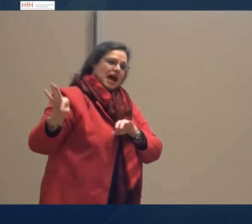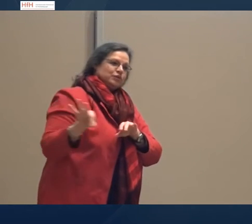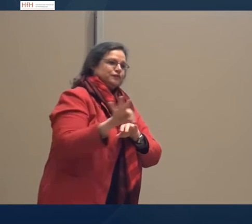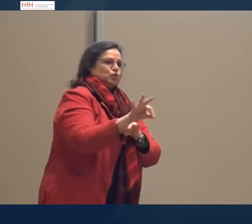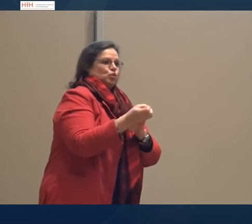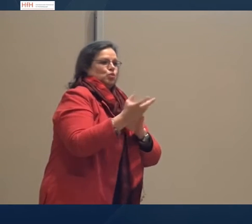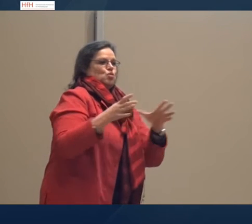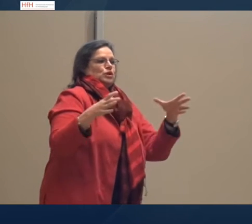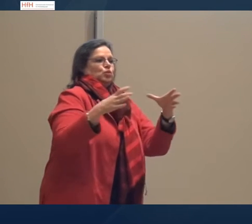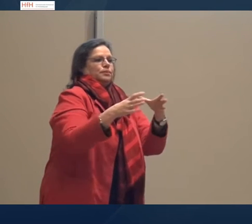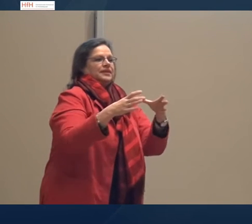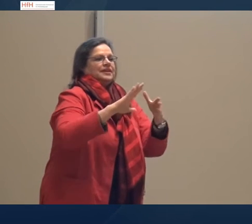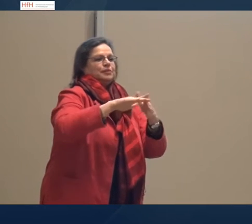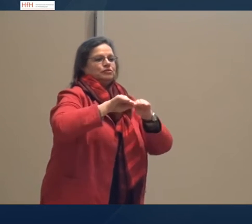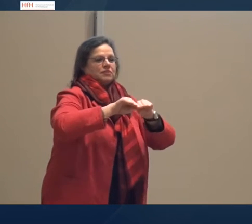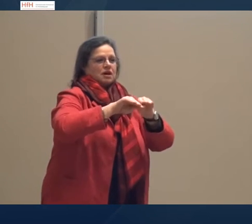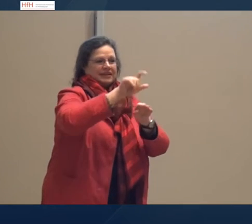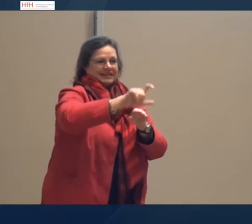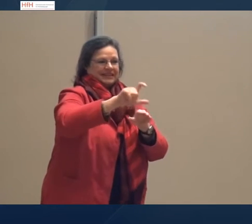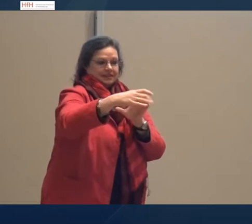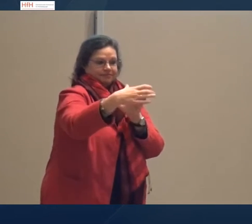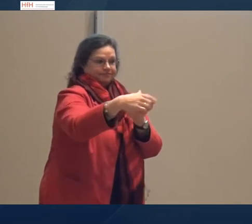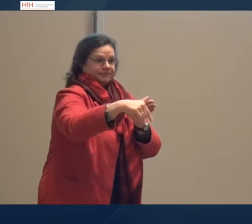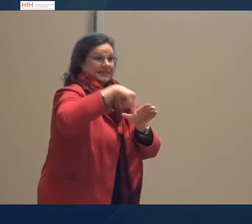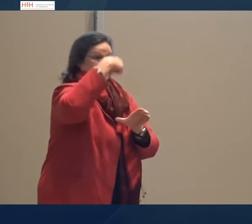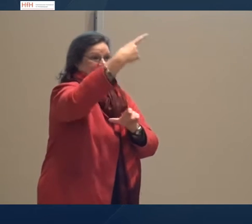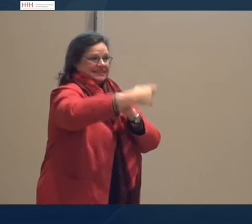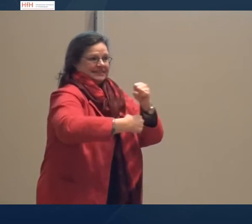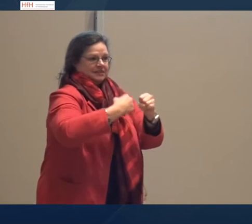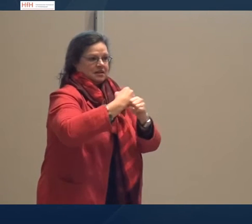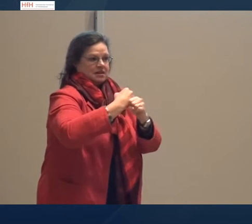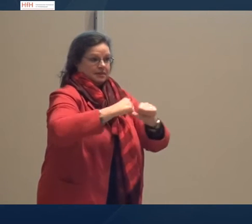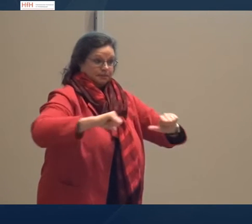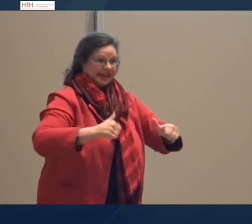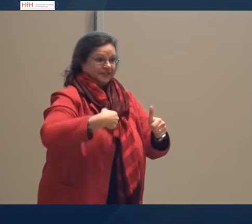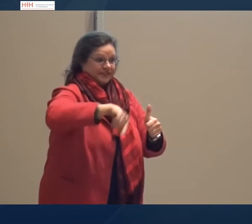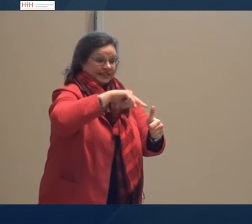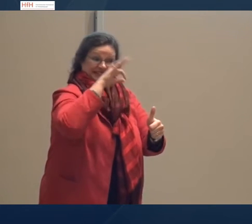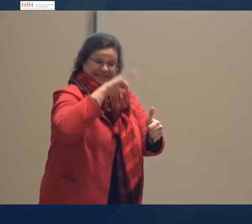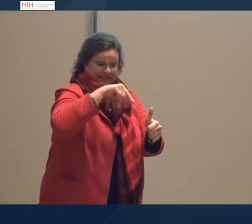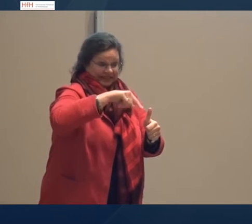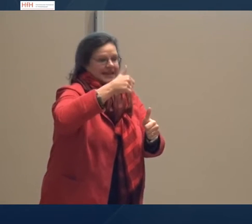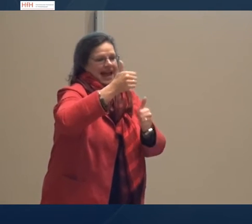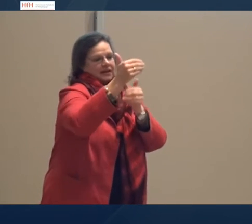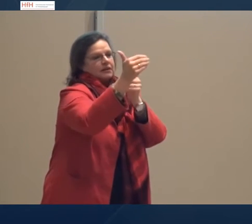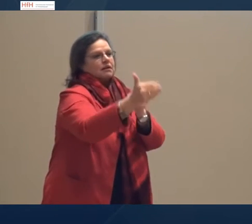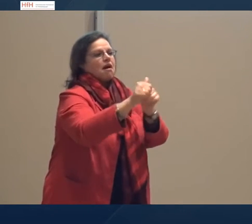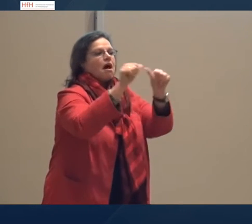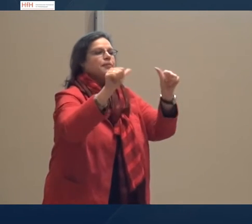Auftrag bekommen haben für die Gebärdensprachausbildner. Dieser wird im Herbst starten. Und die bekommen auch ein